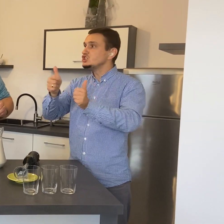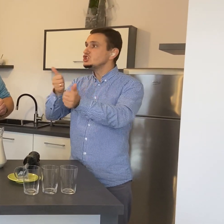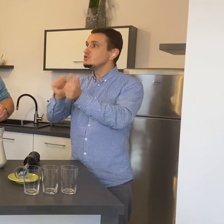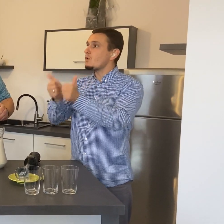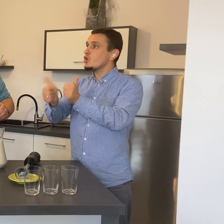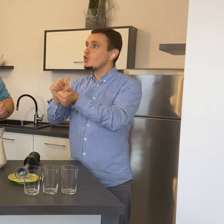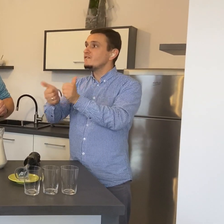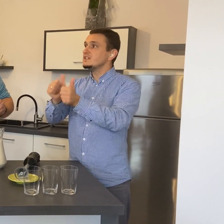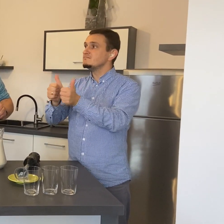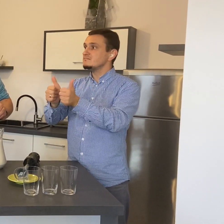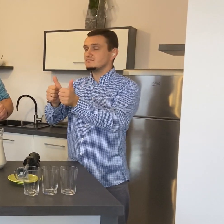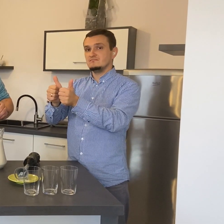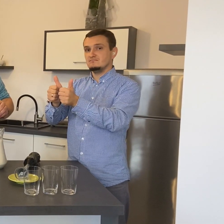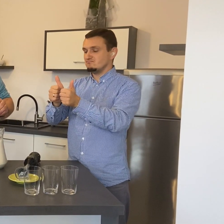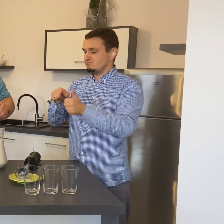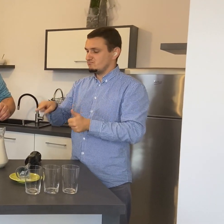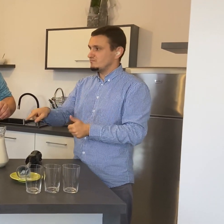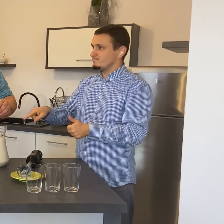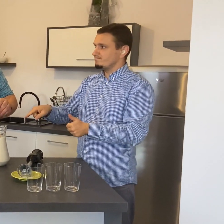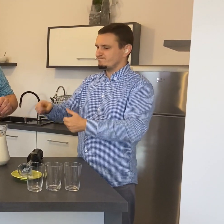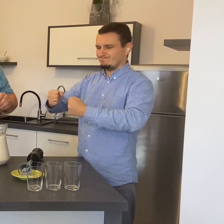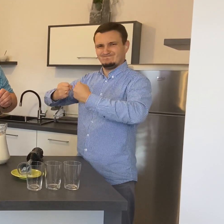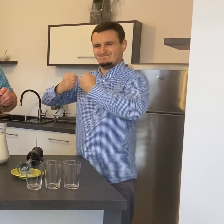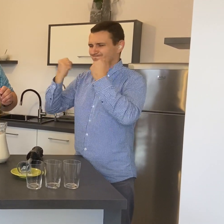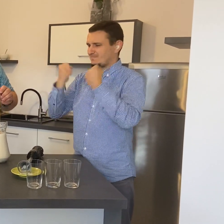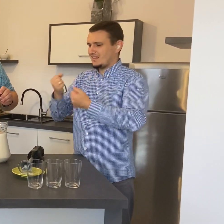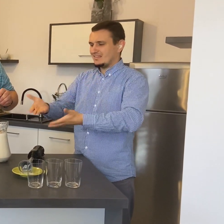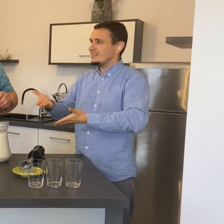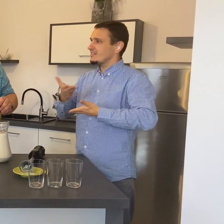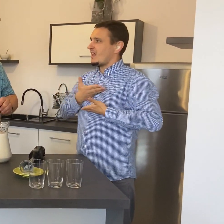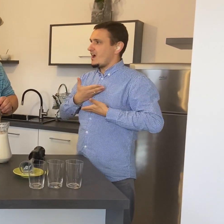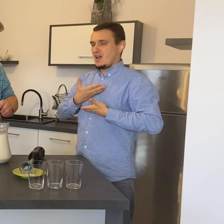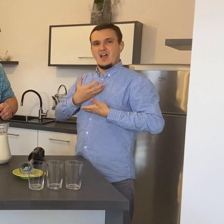źródło energii potrzebnej do funkcjonowania po wysiłku fizycznym.